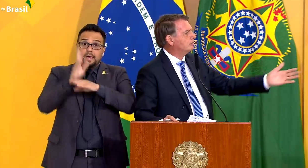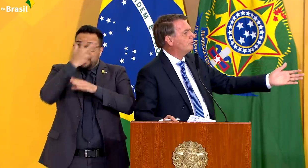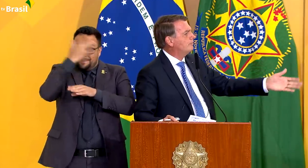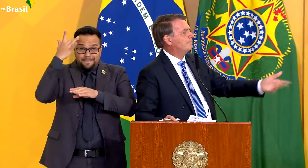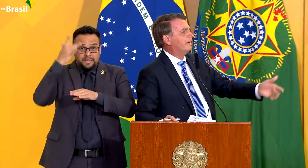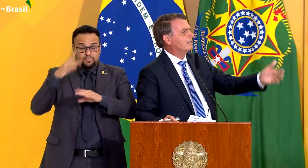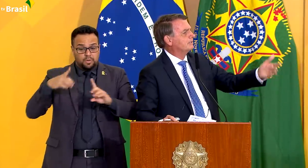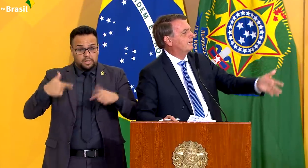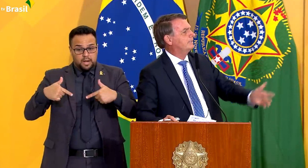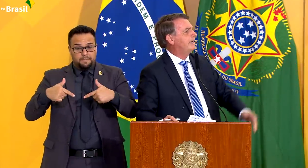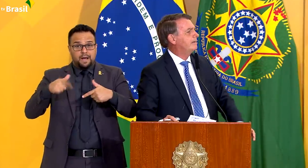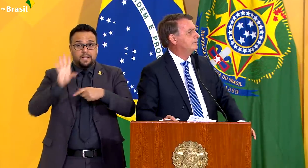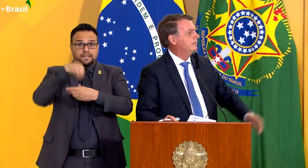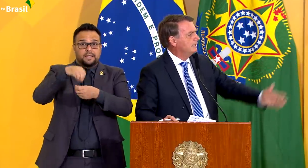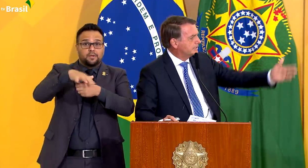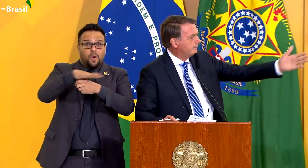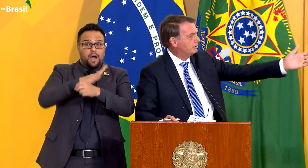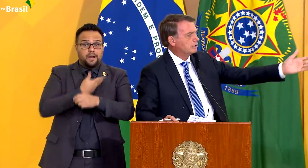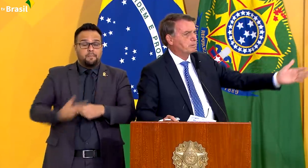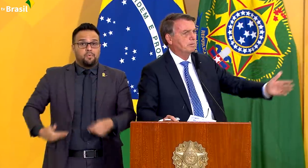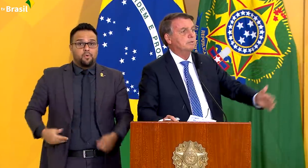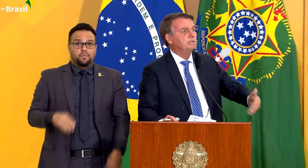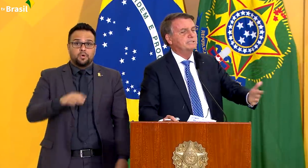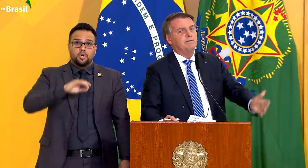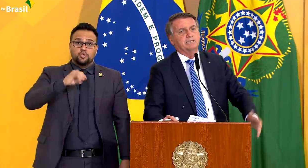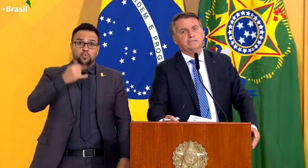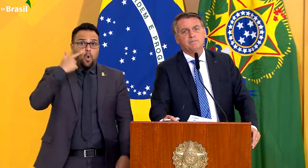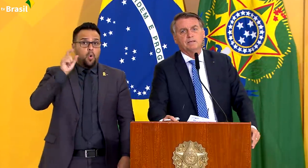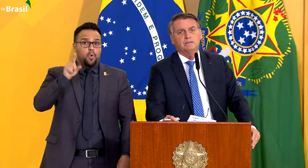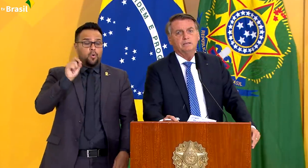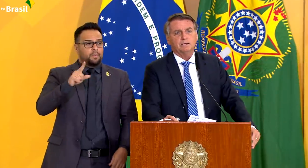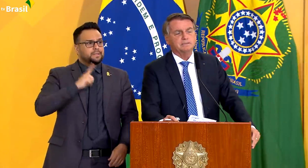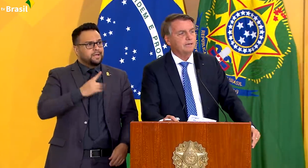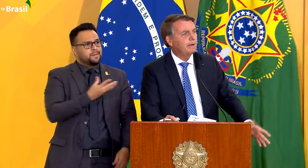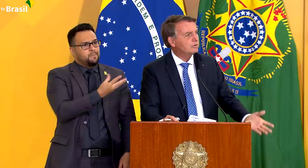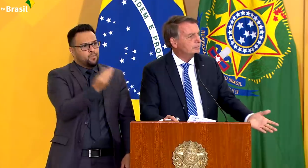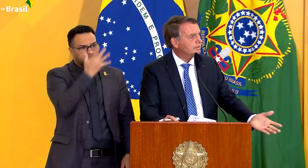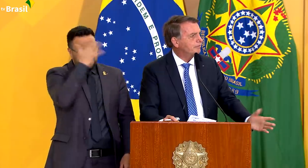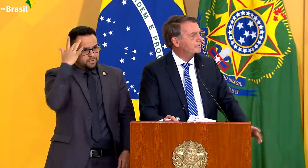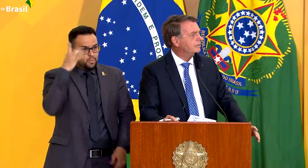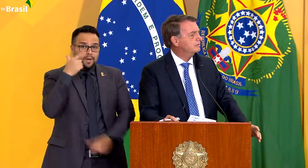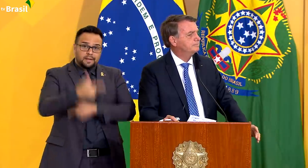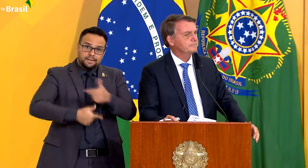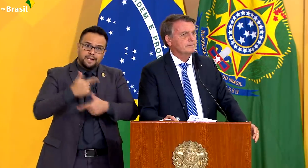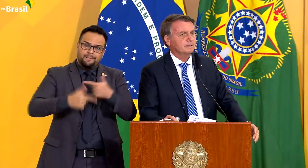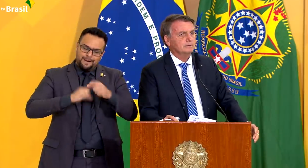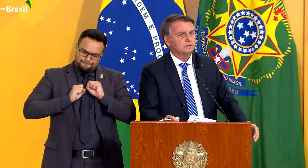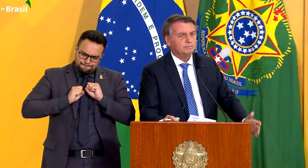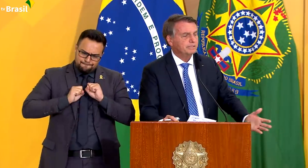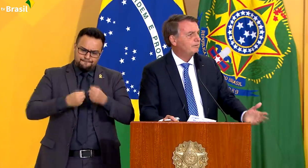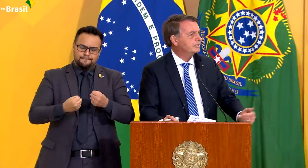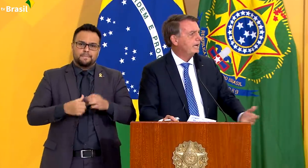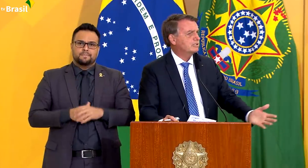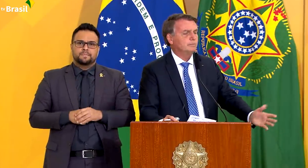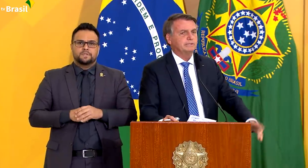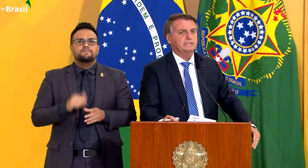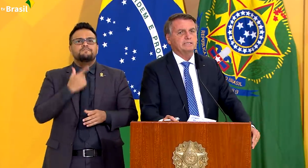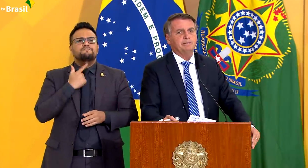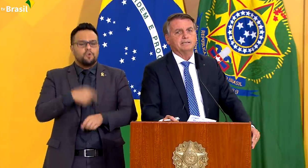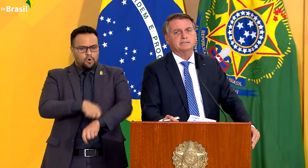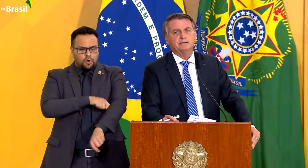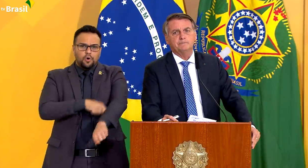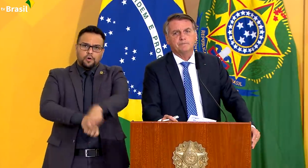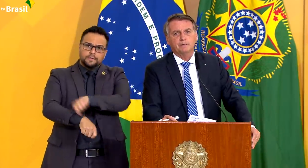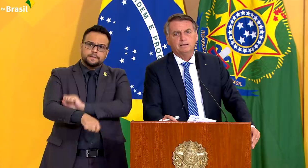públicos, não é o João Roma apenas o secretário, servidores públicos, muitos estão aqui, que trabalham com muito afinco, com muita vontade, com